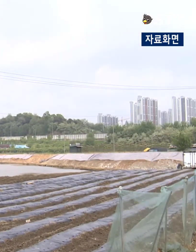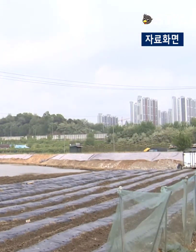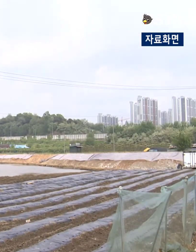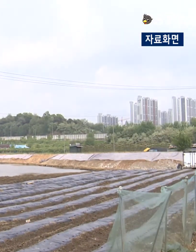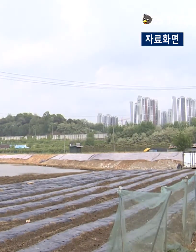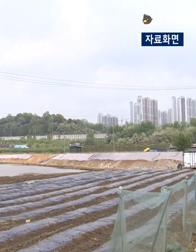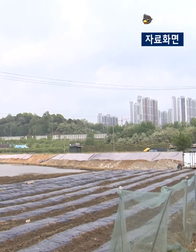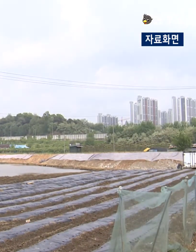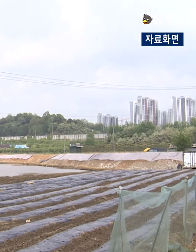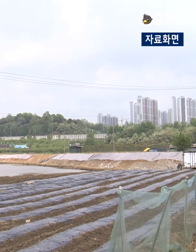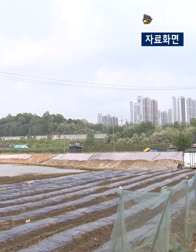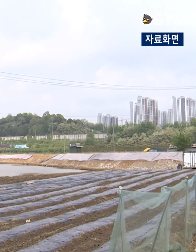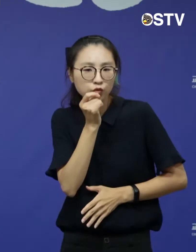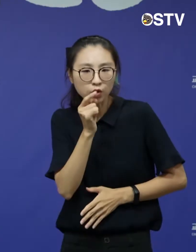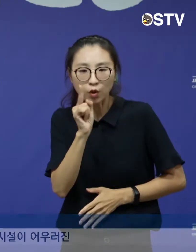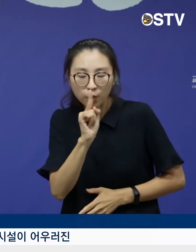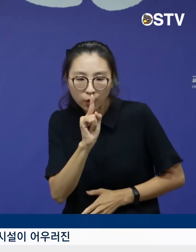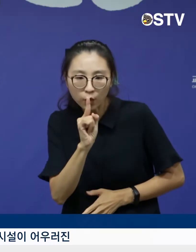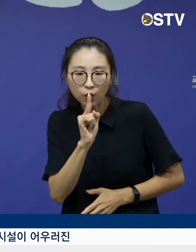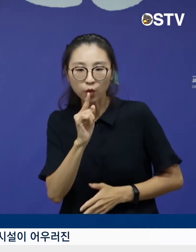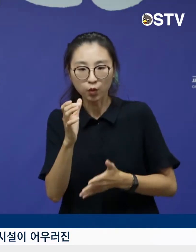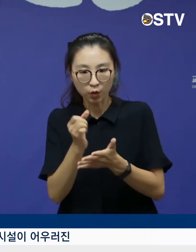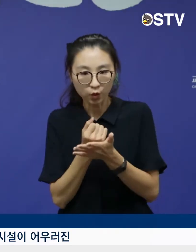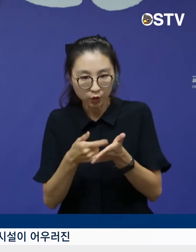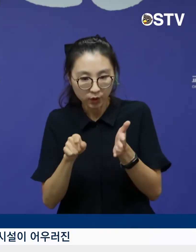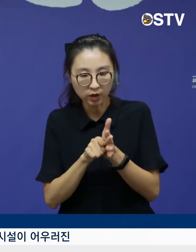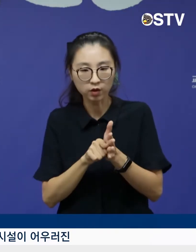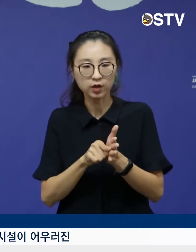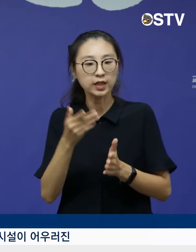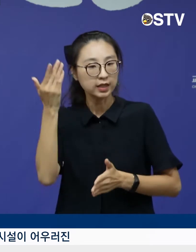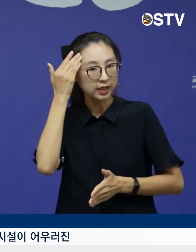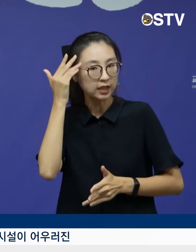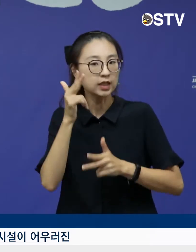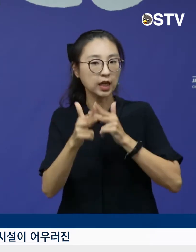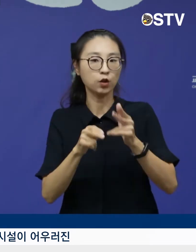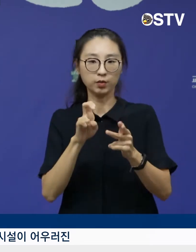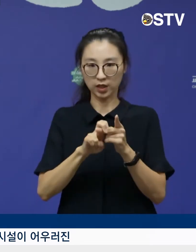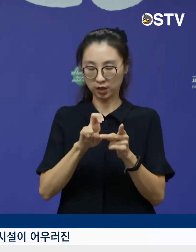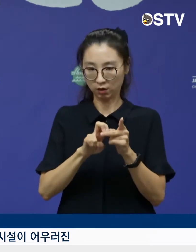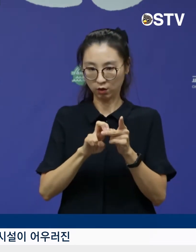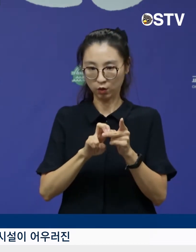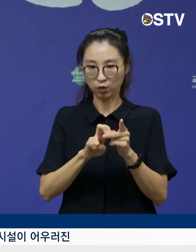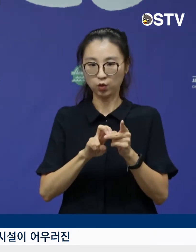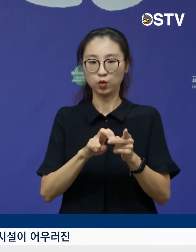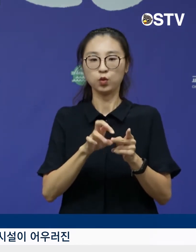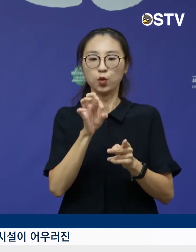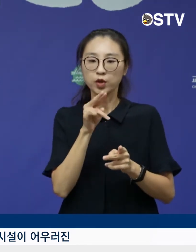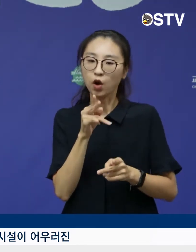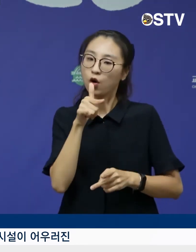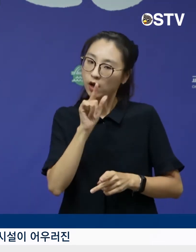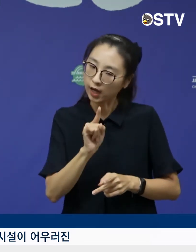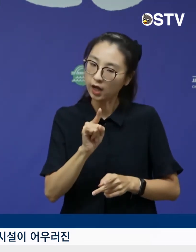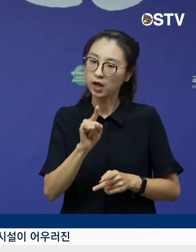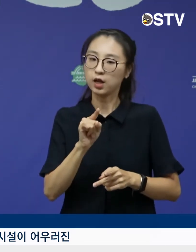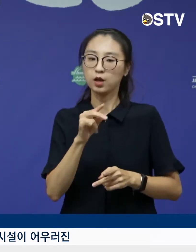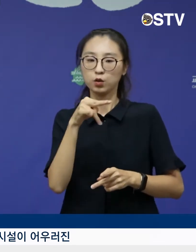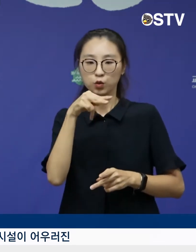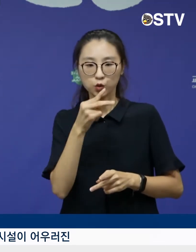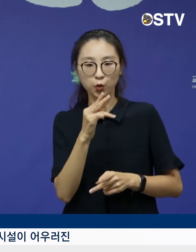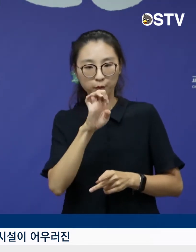자족기능 확보를 위한 지식산업시설, 여가 쇼핑시설이 어우러진